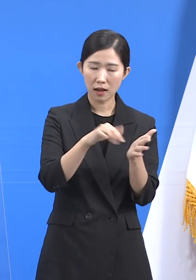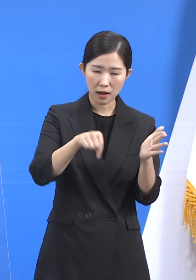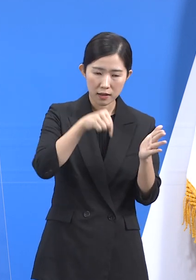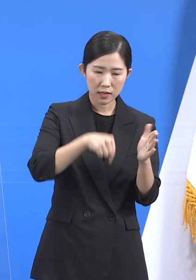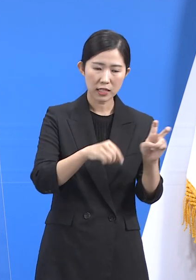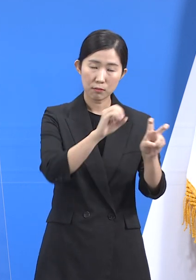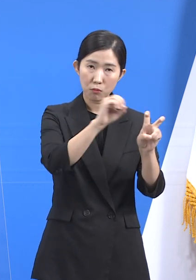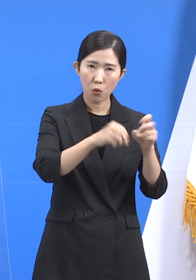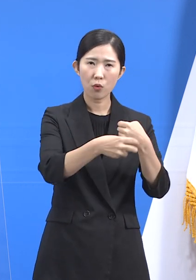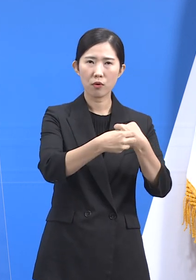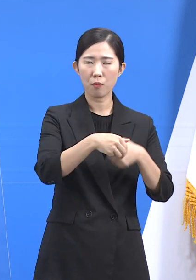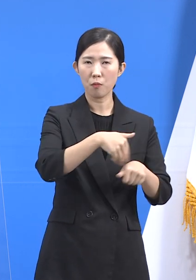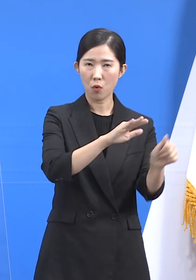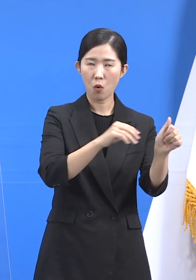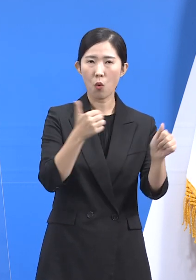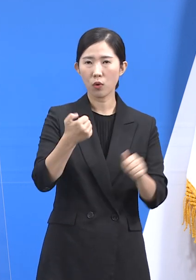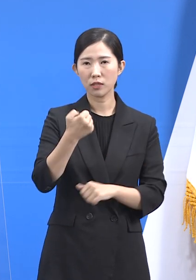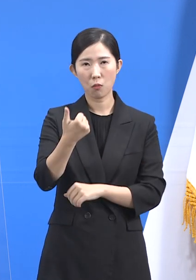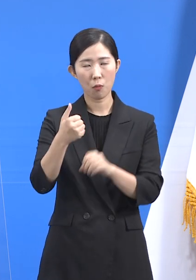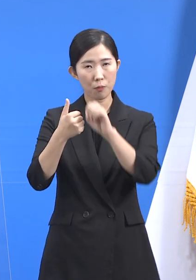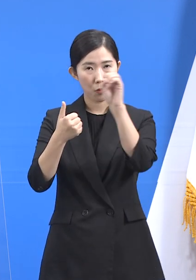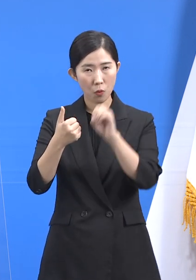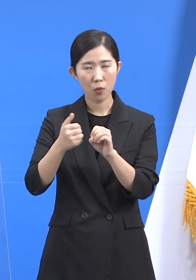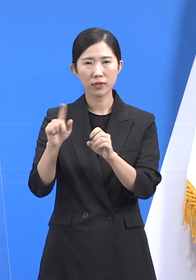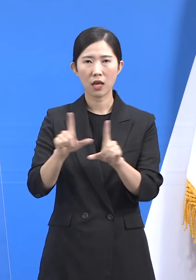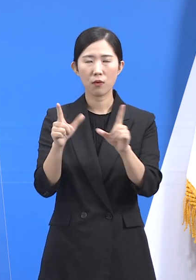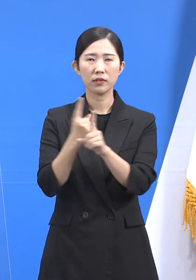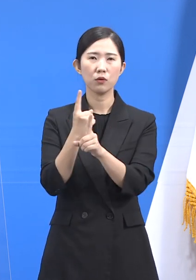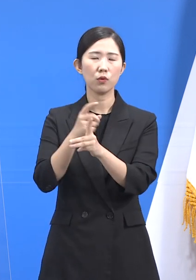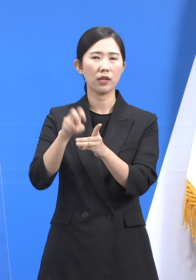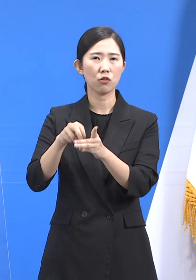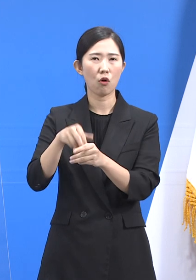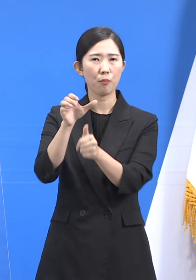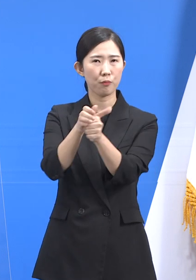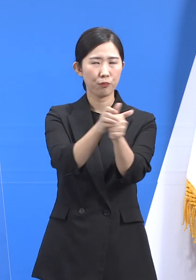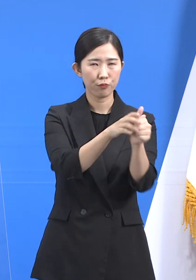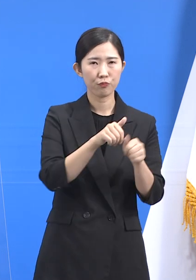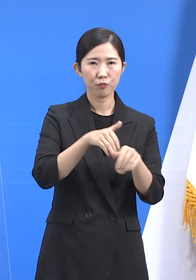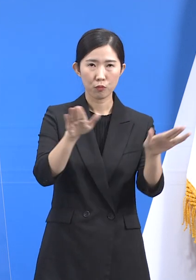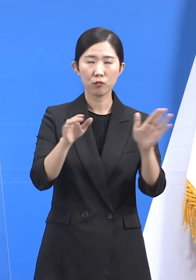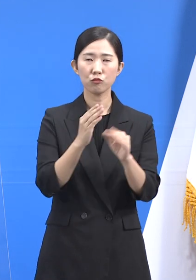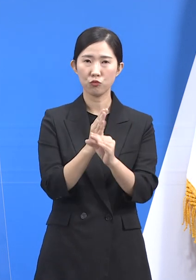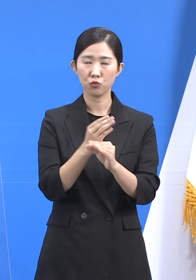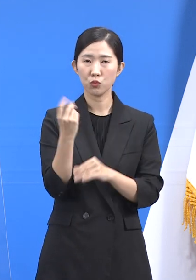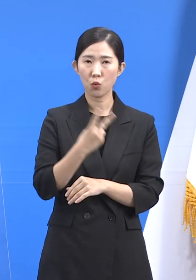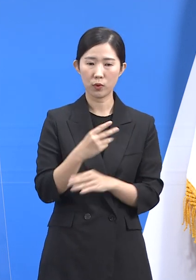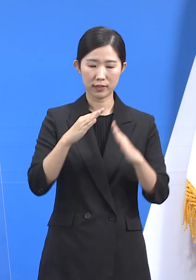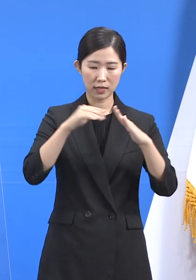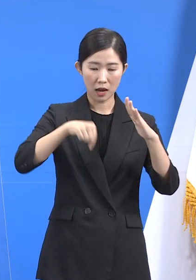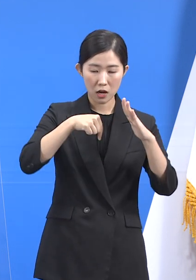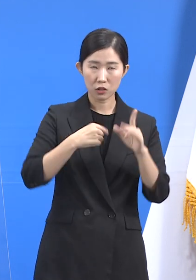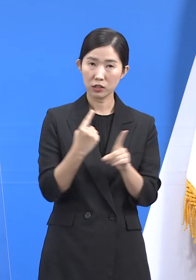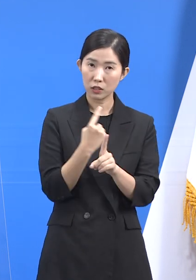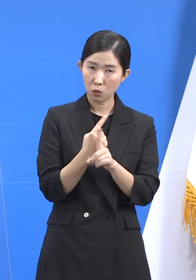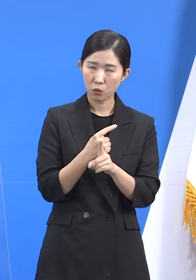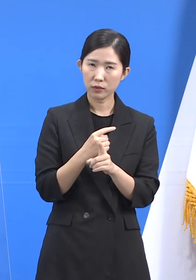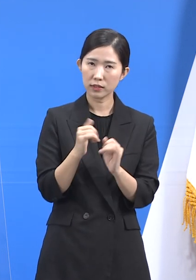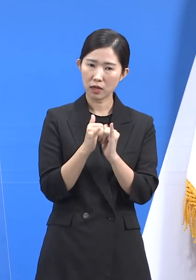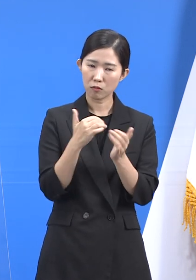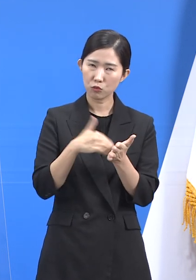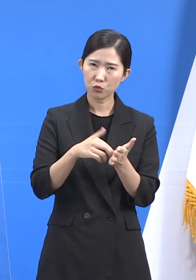55%는 생활치료센터로 배정되고 있고 재택치료 배정 비중은 한 25% 정도입니다.